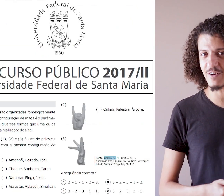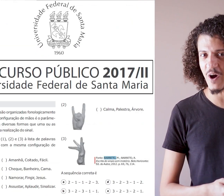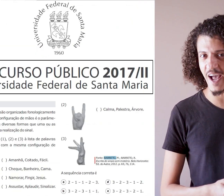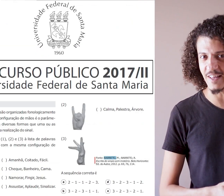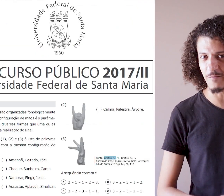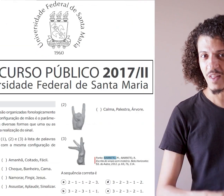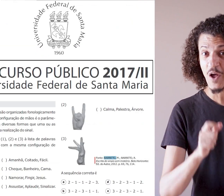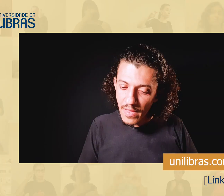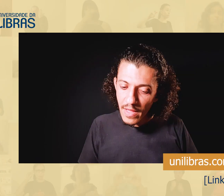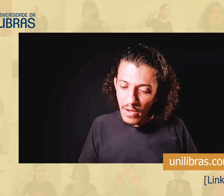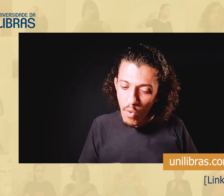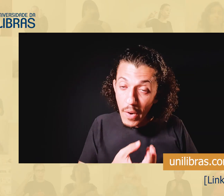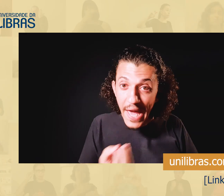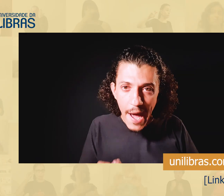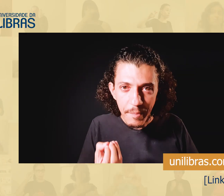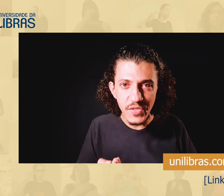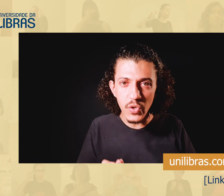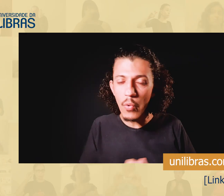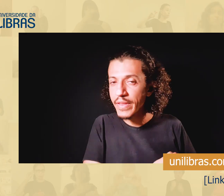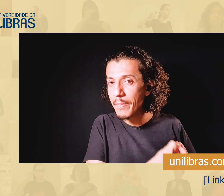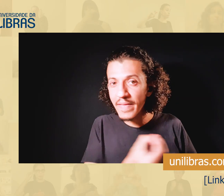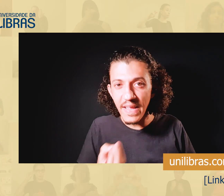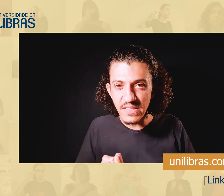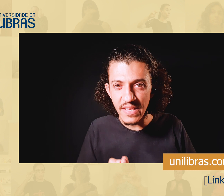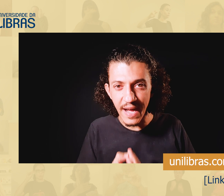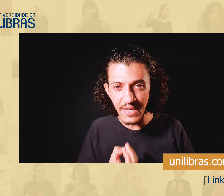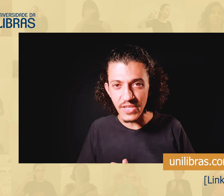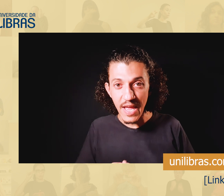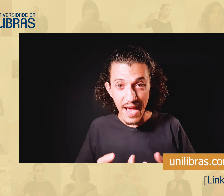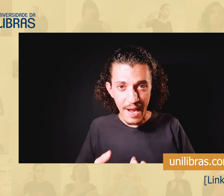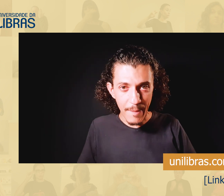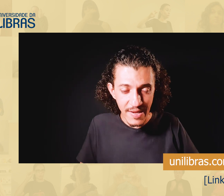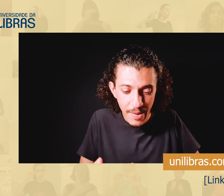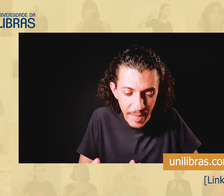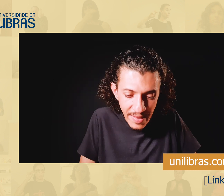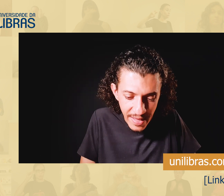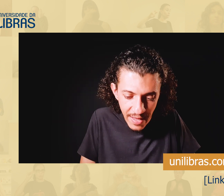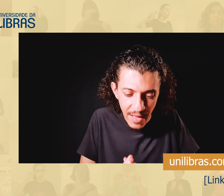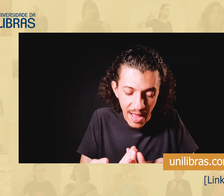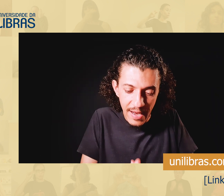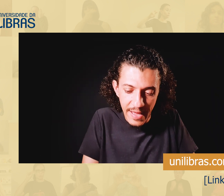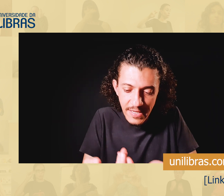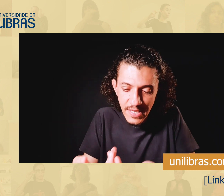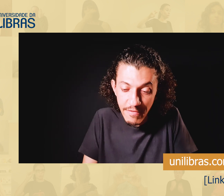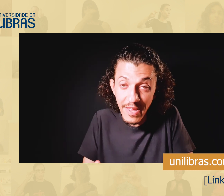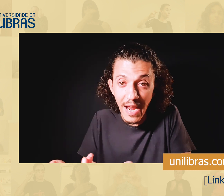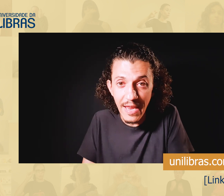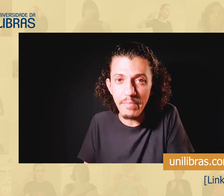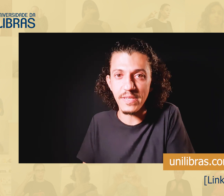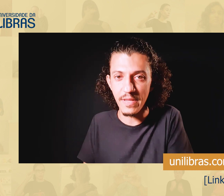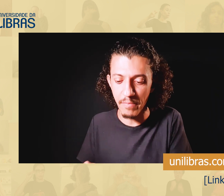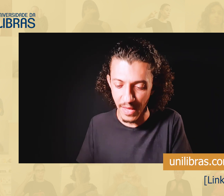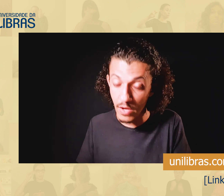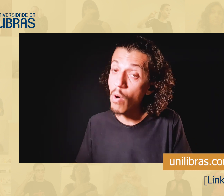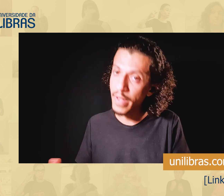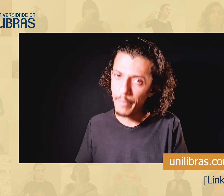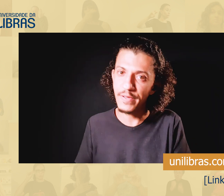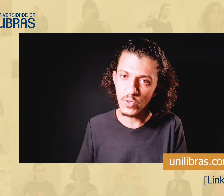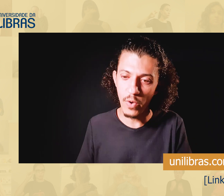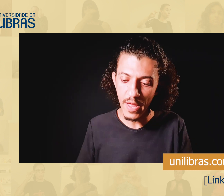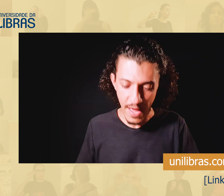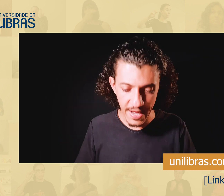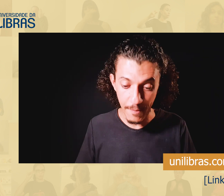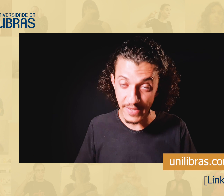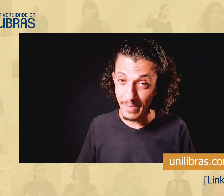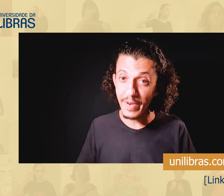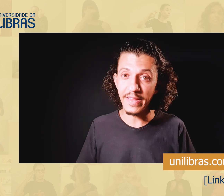alternativa correta. Qualquer pessoa, independente da idade, é capaz de aprender a ler e escrever a Libras também. E qualquer